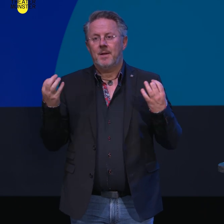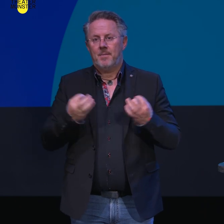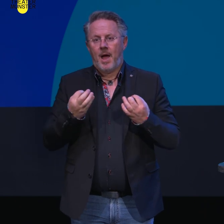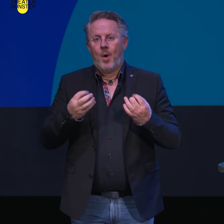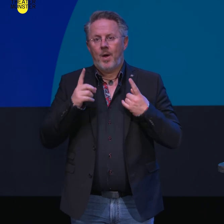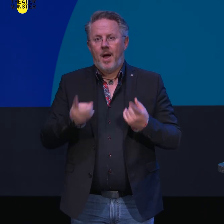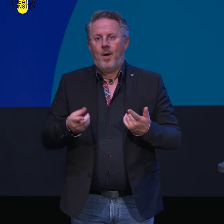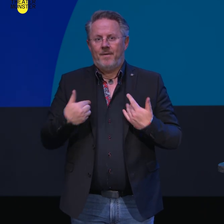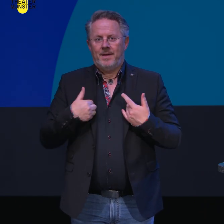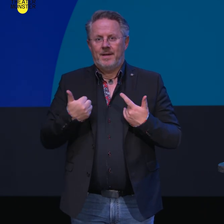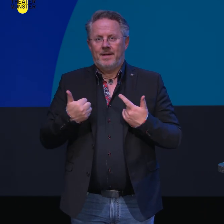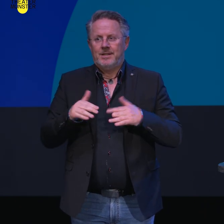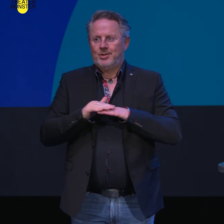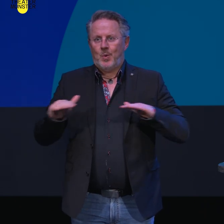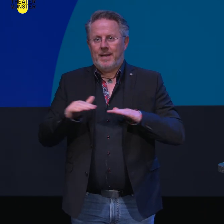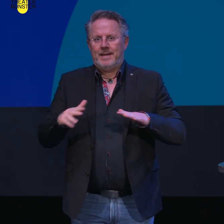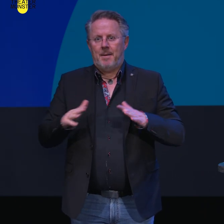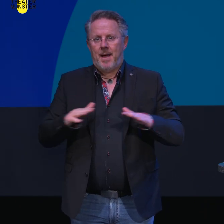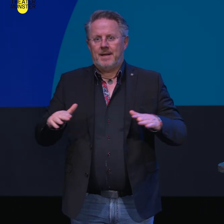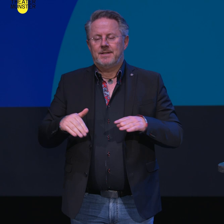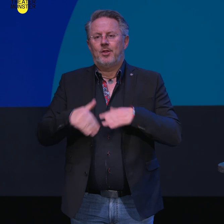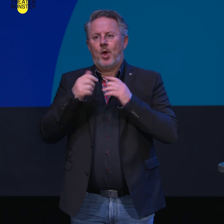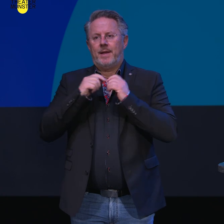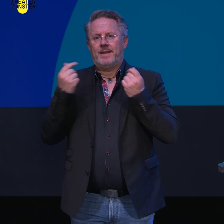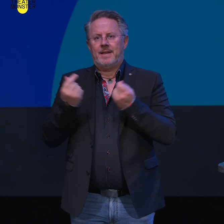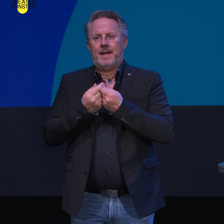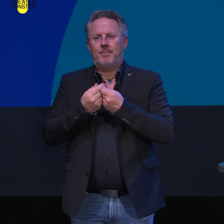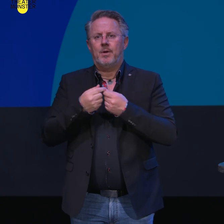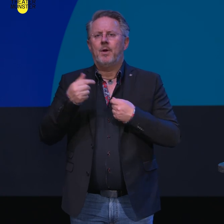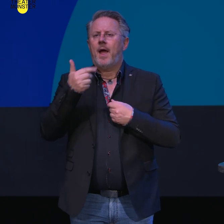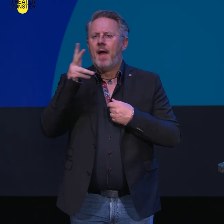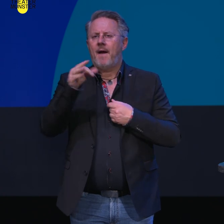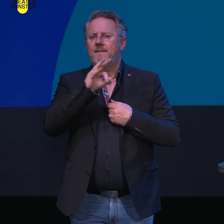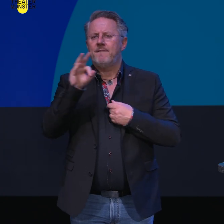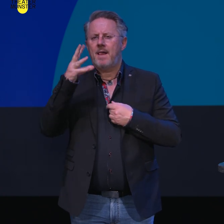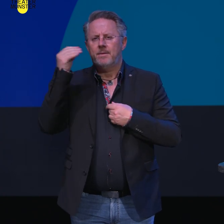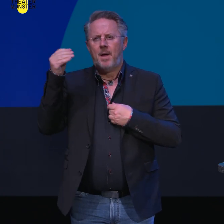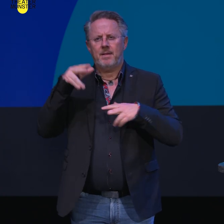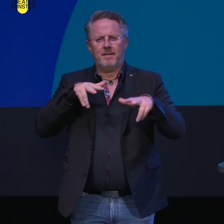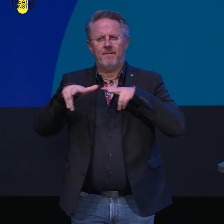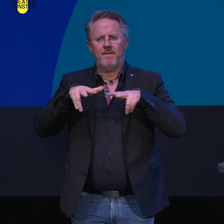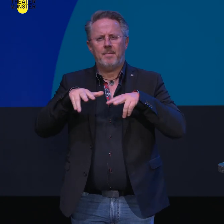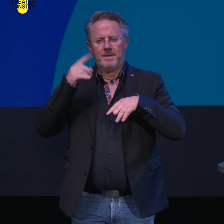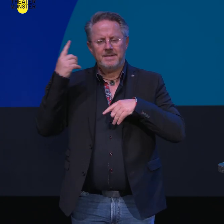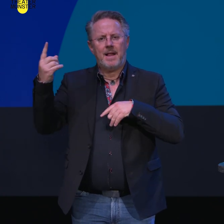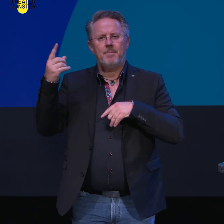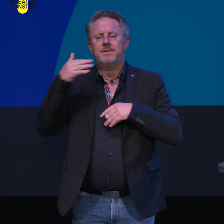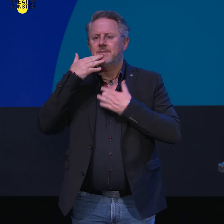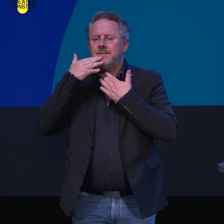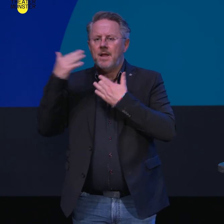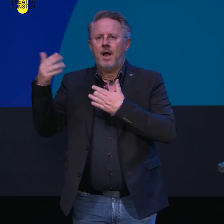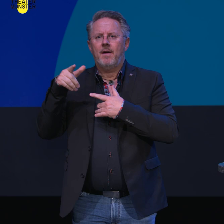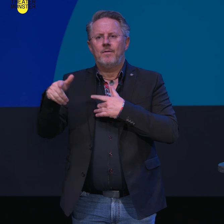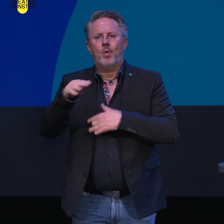Basis zu denken. Hier möchte ich an dieser Stelle als neues Team ausdrücklich Rita Feldmann, der Verwaltungsdirektorin des Theaters Münster, danken für die